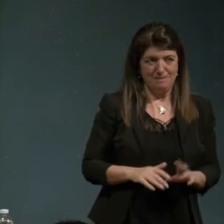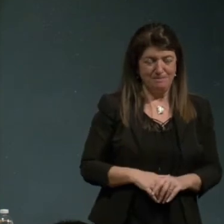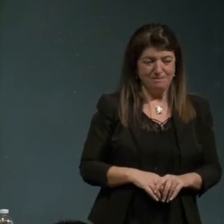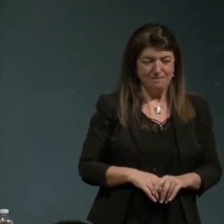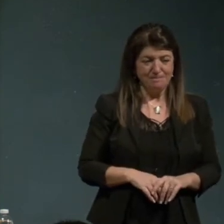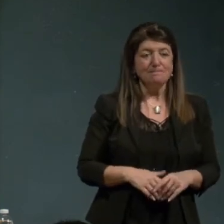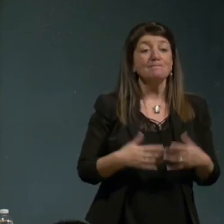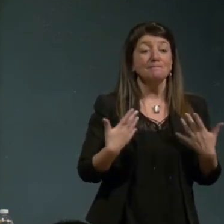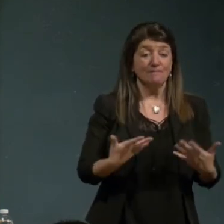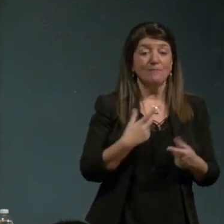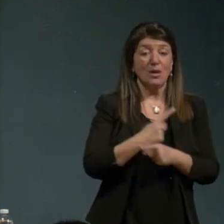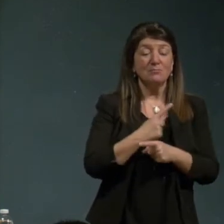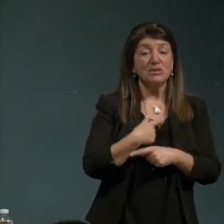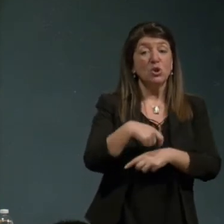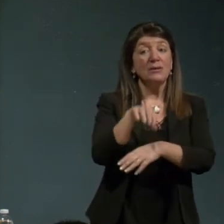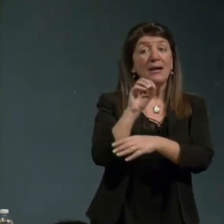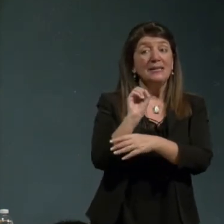insegnare diciamo